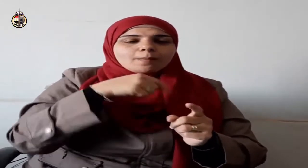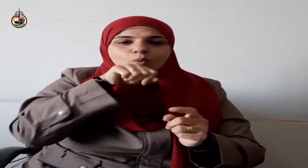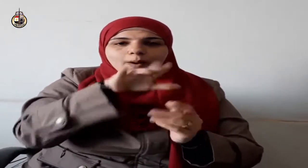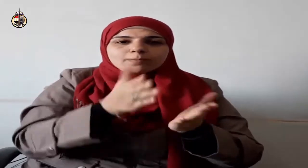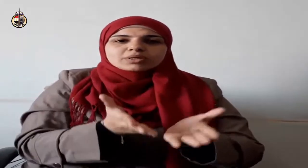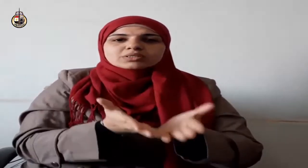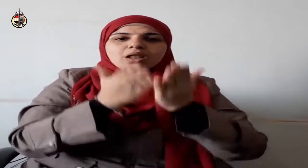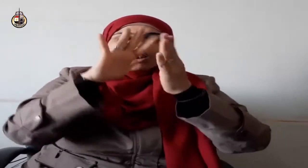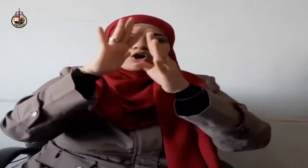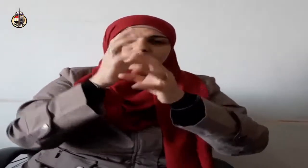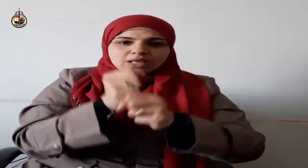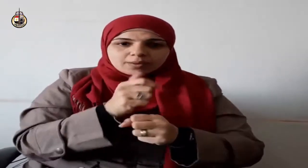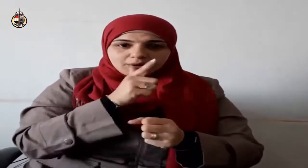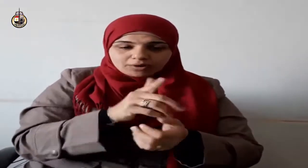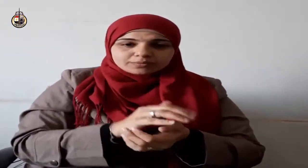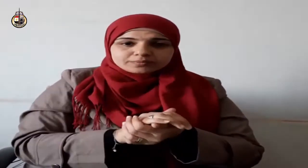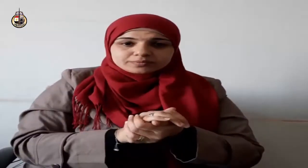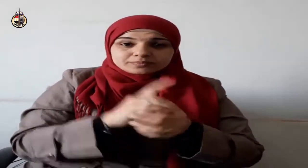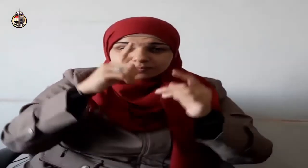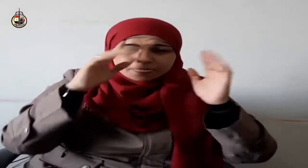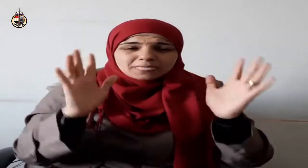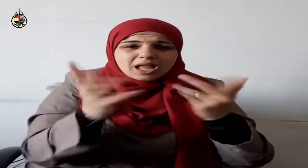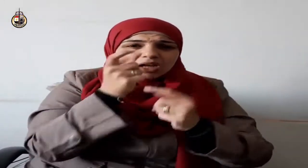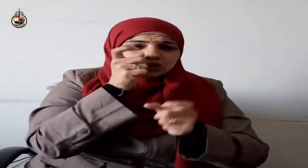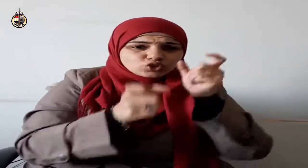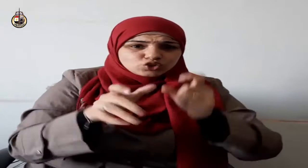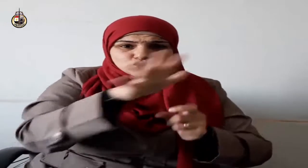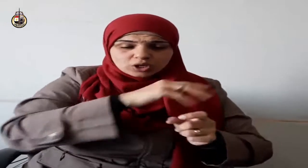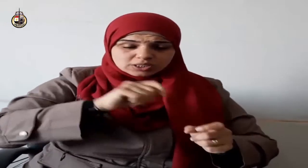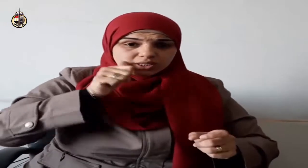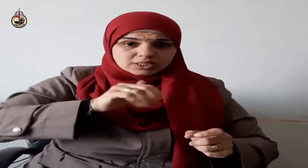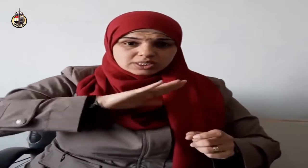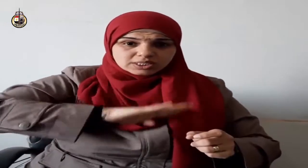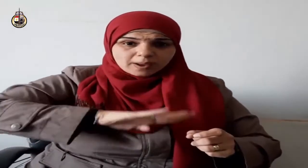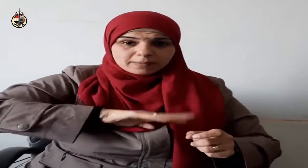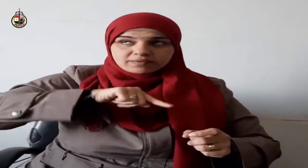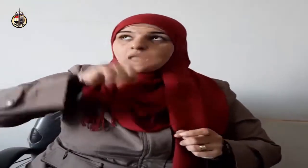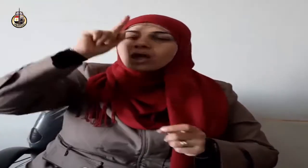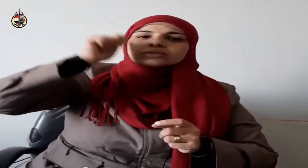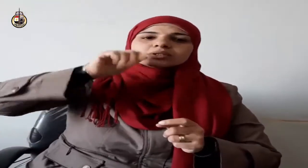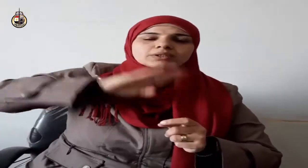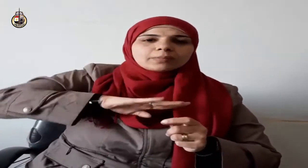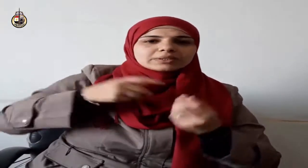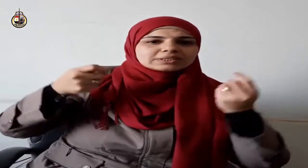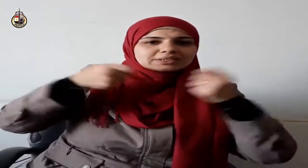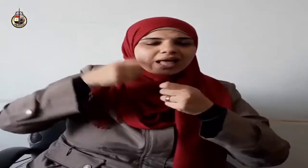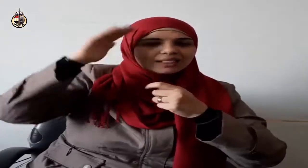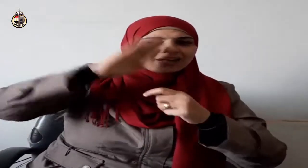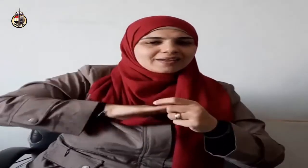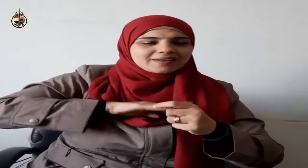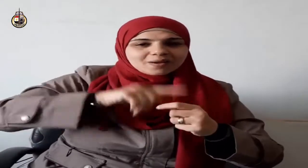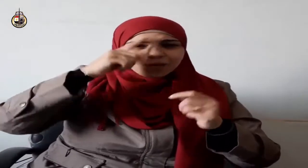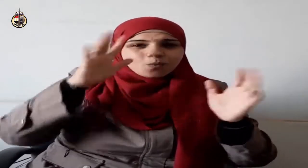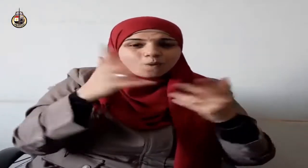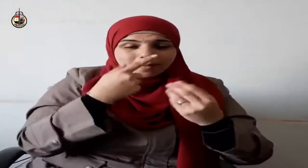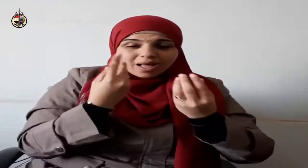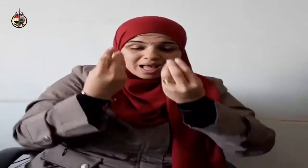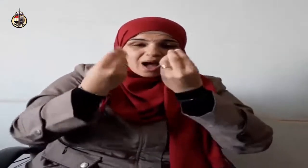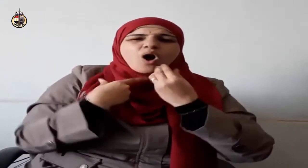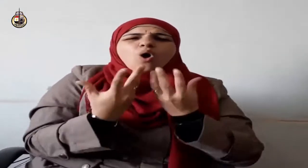خيرا كثيرا والصبر حبس النفس عن الجزع واللسان عن الشكوى